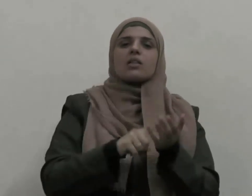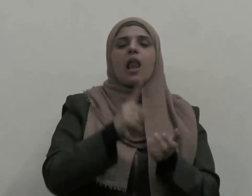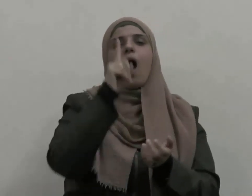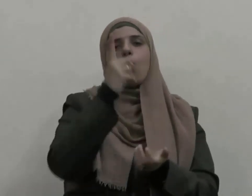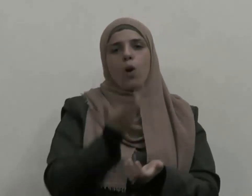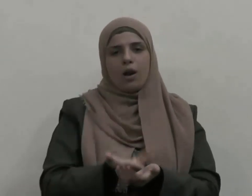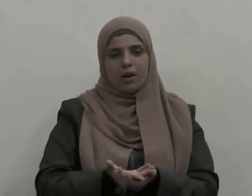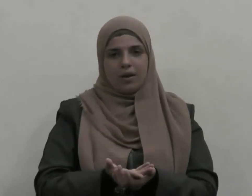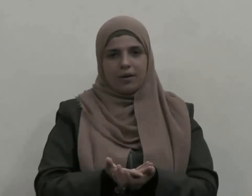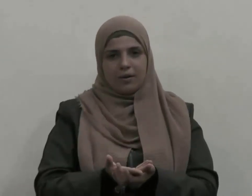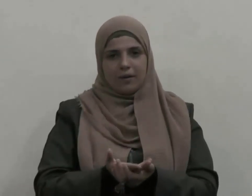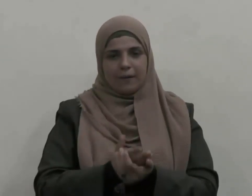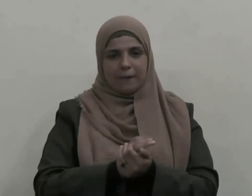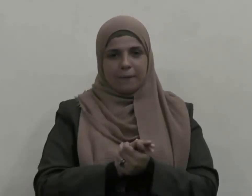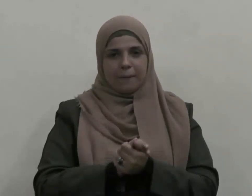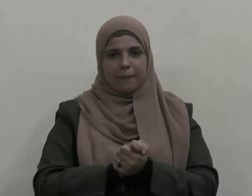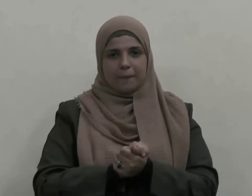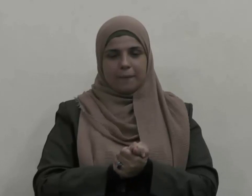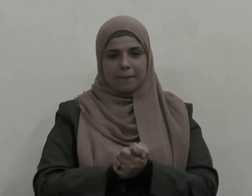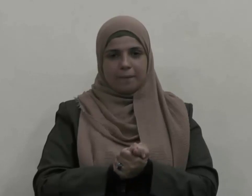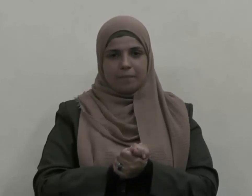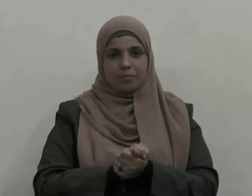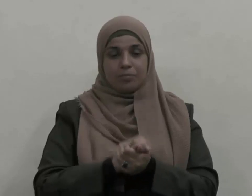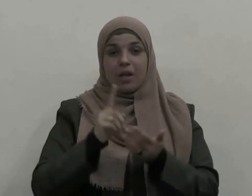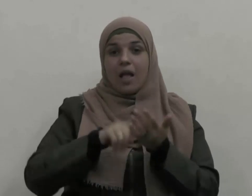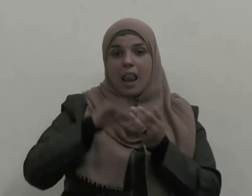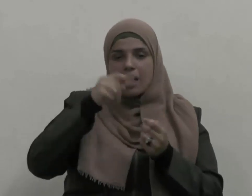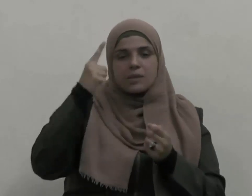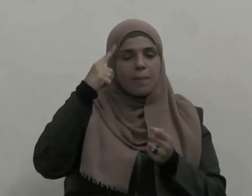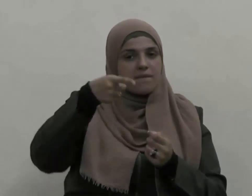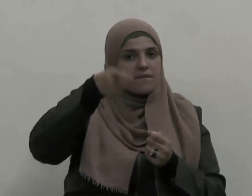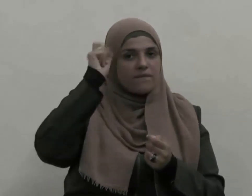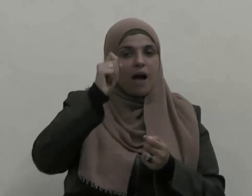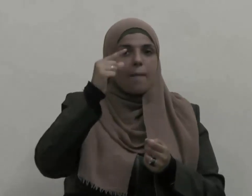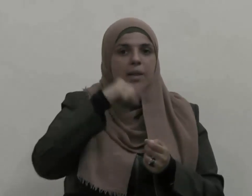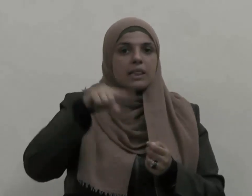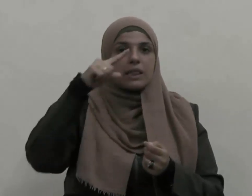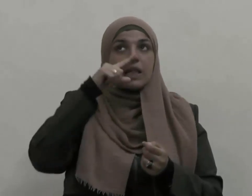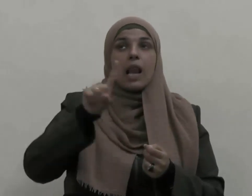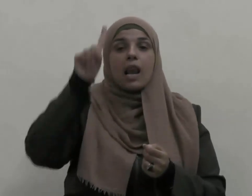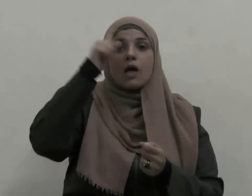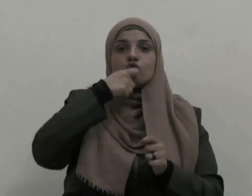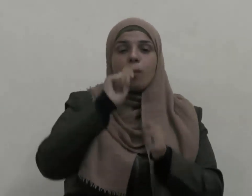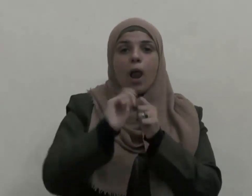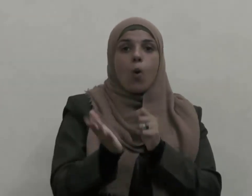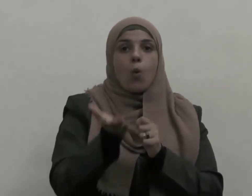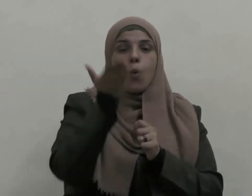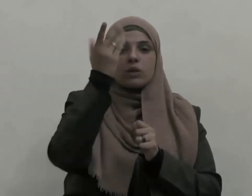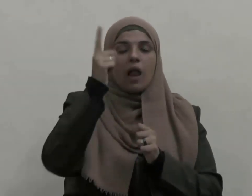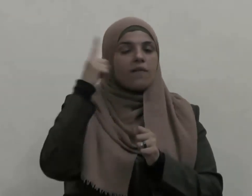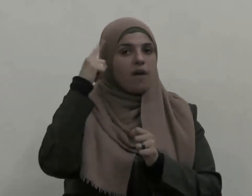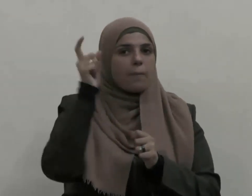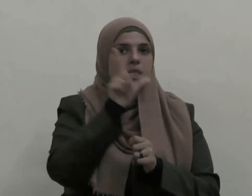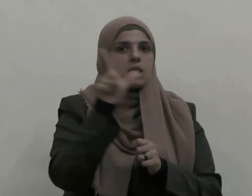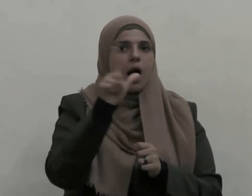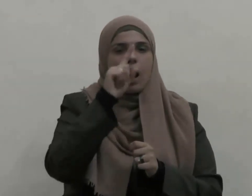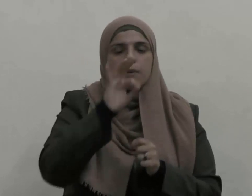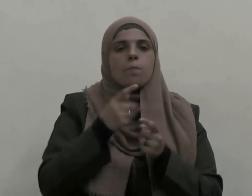إن الفهم الصحيح لدين الله عز وجل بما يتناسب مع واقع